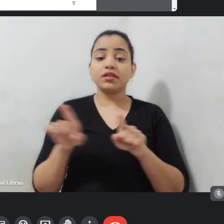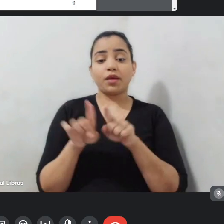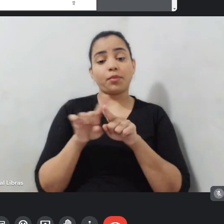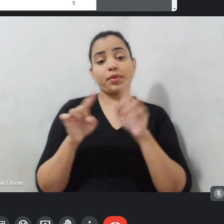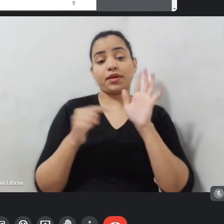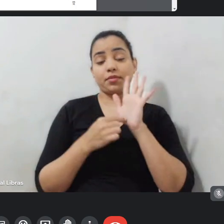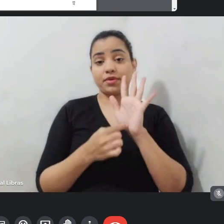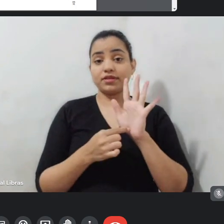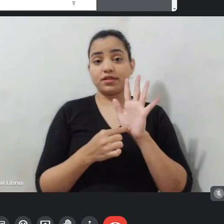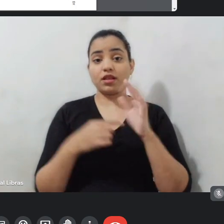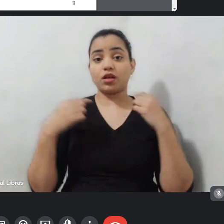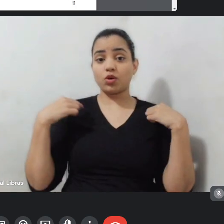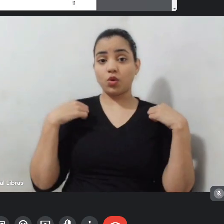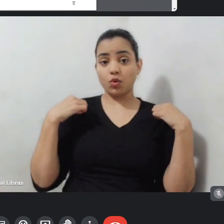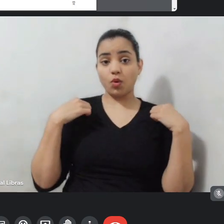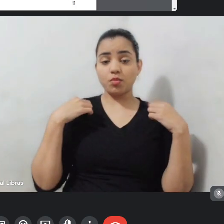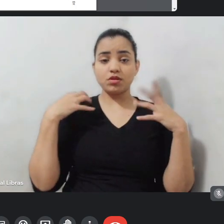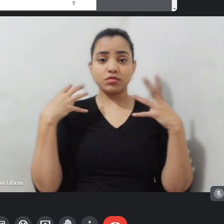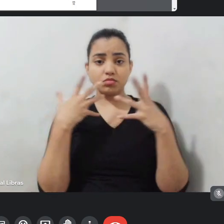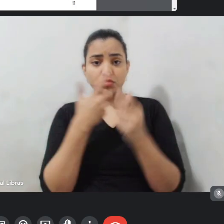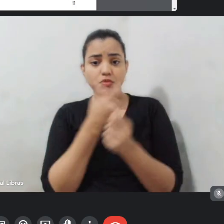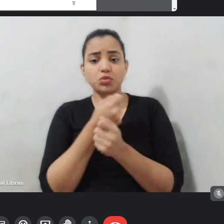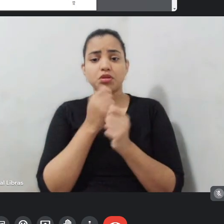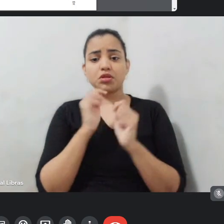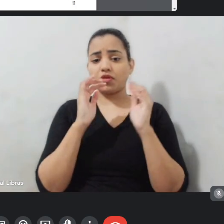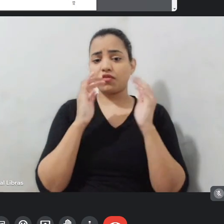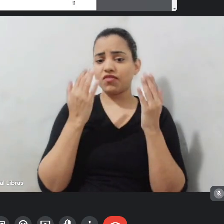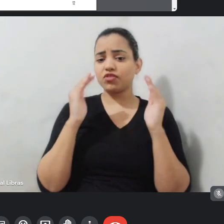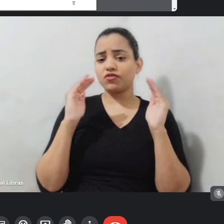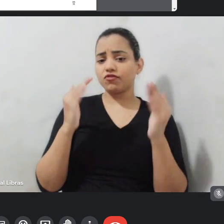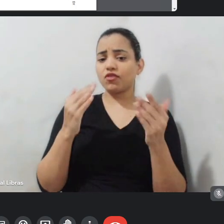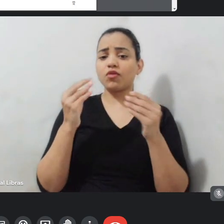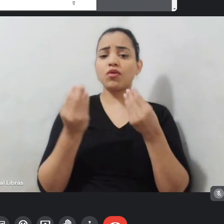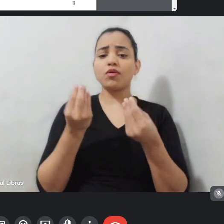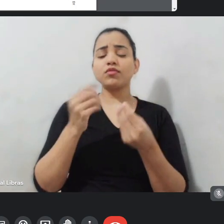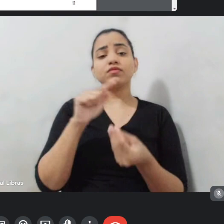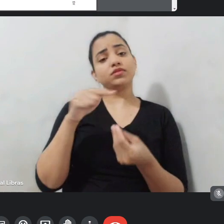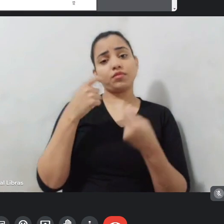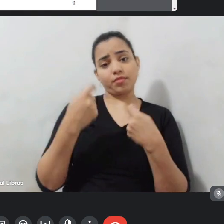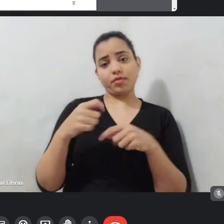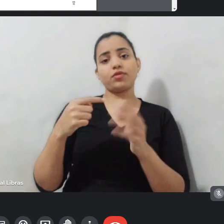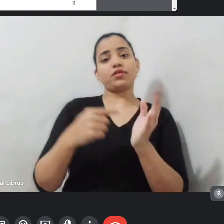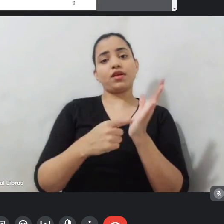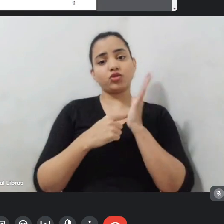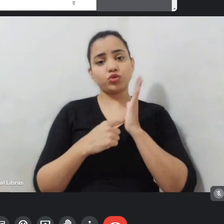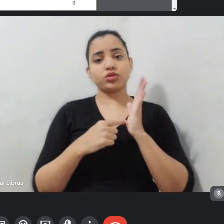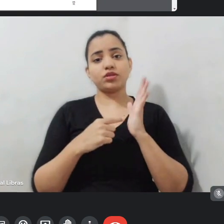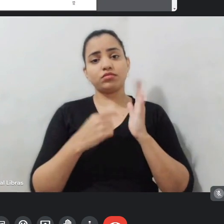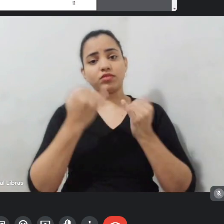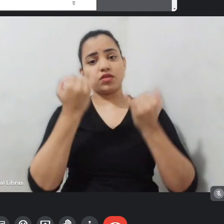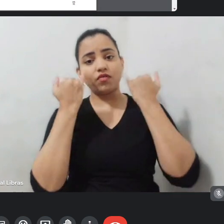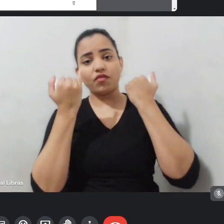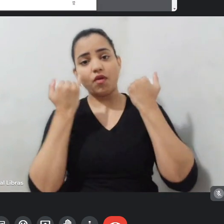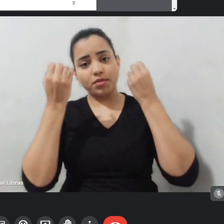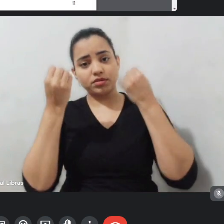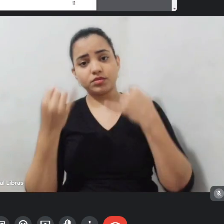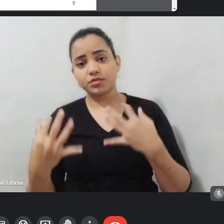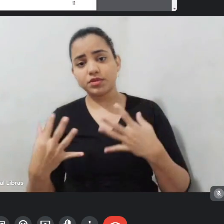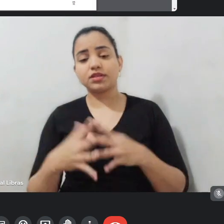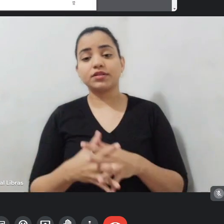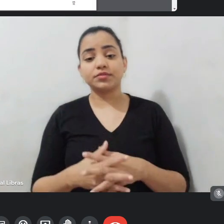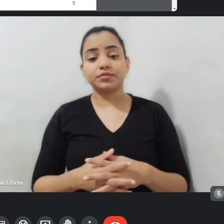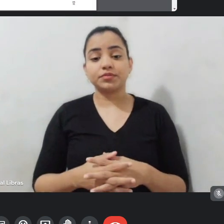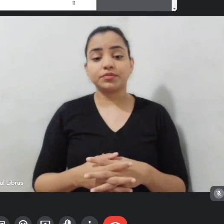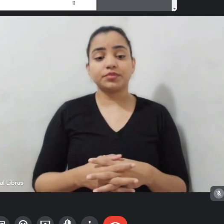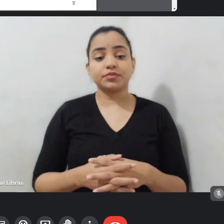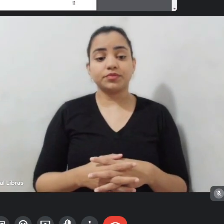figurino, vai ser um evento específico, aí vocês também podem nos ajudar a trazer essas informações e contribuições. Fora